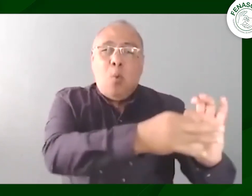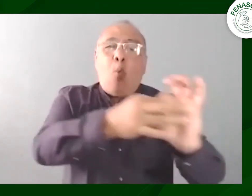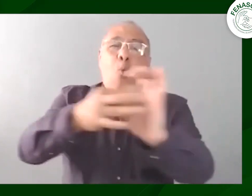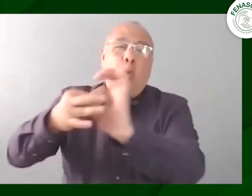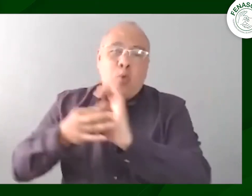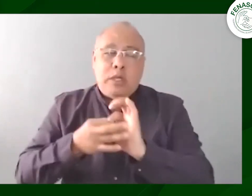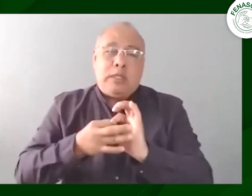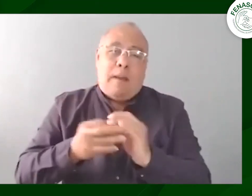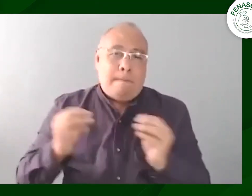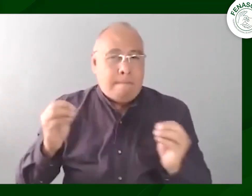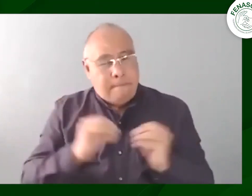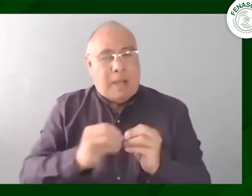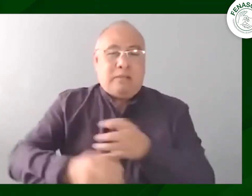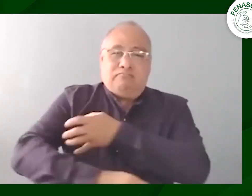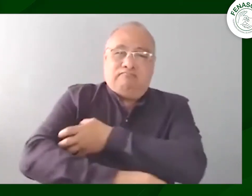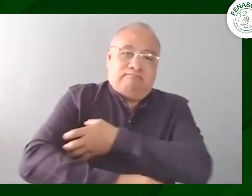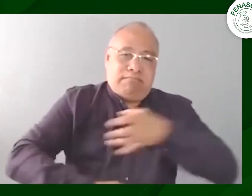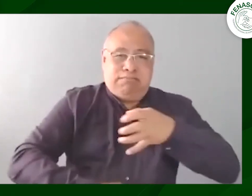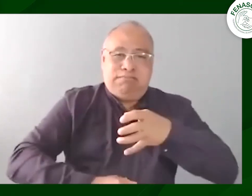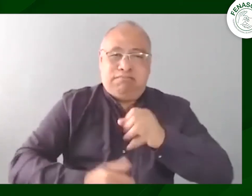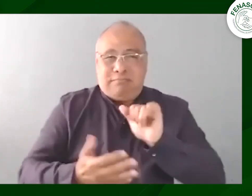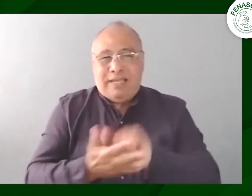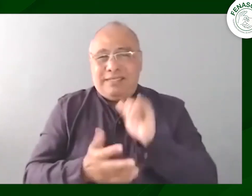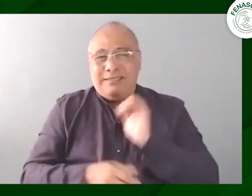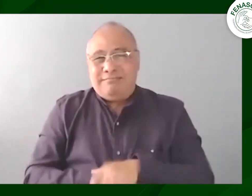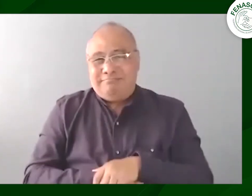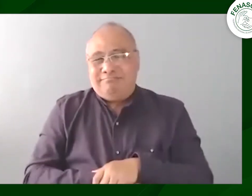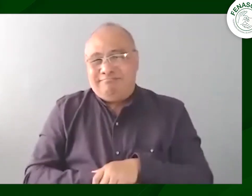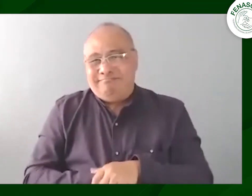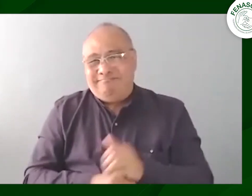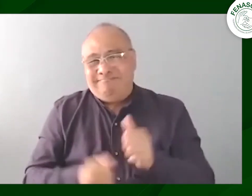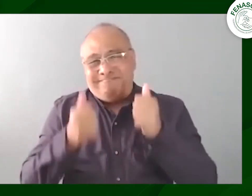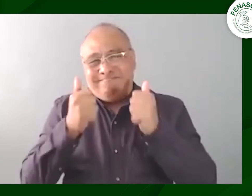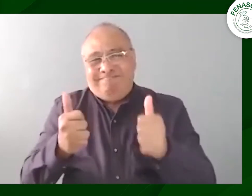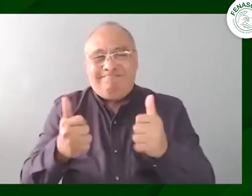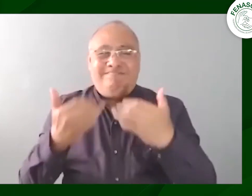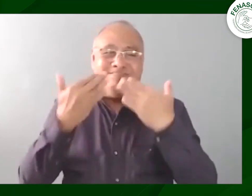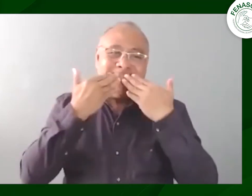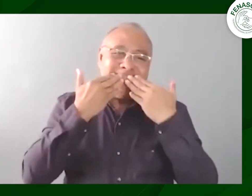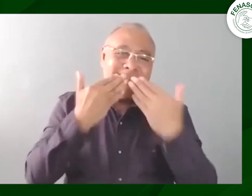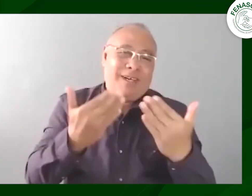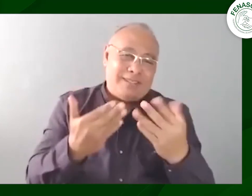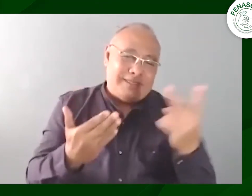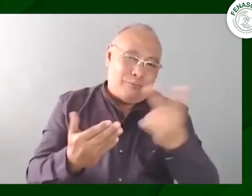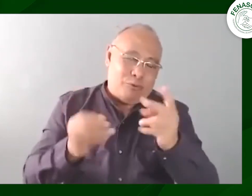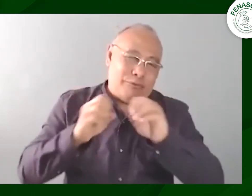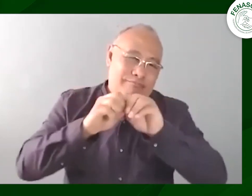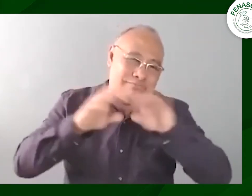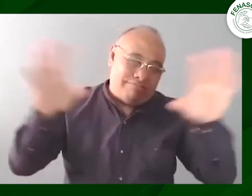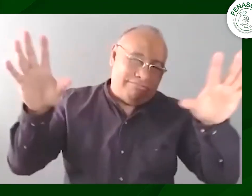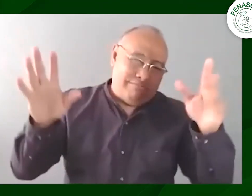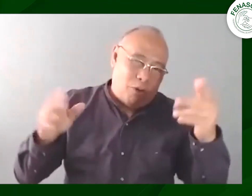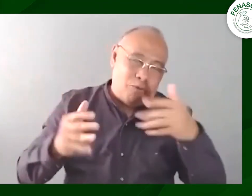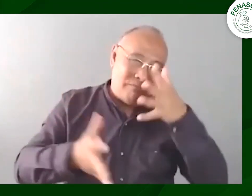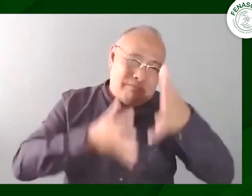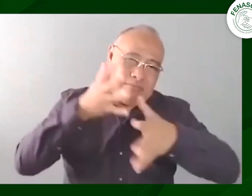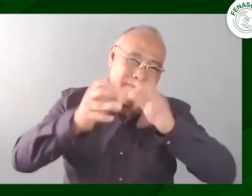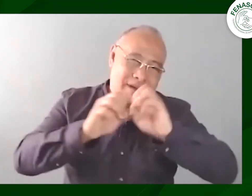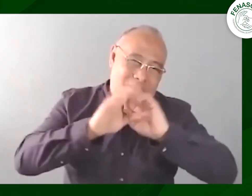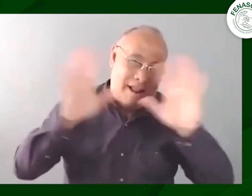nosotros que la comunidad sorda permanezca unida y podamos fortalecernos aún más muchísimas gracias a los dos